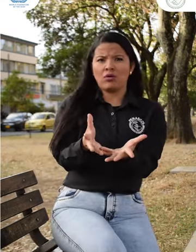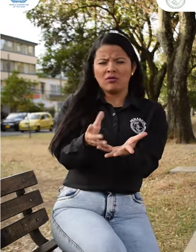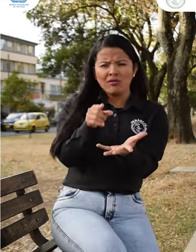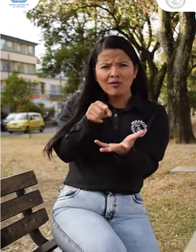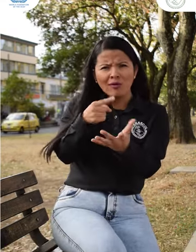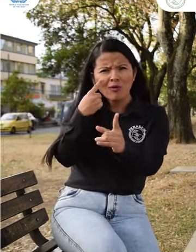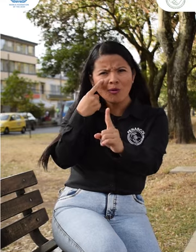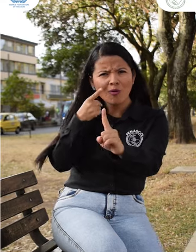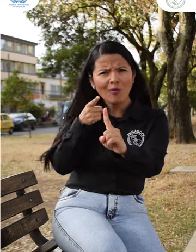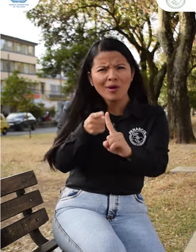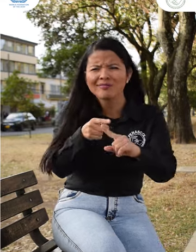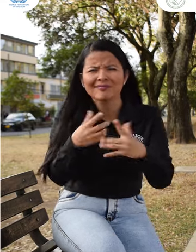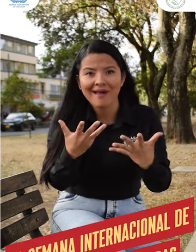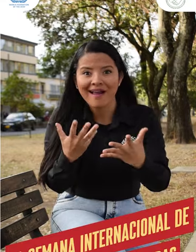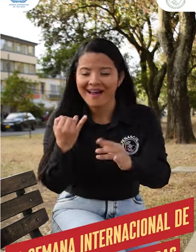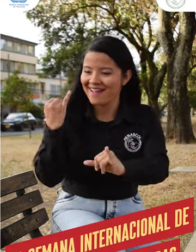Internacional de las Personas Sordas.